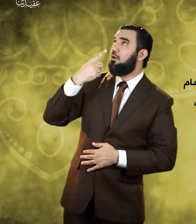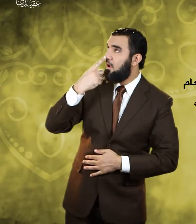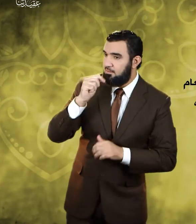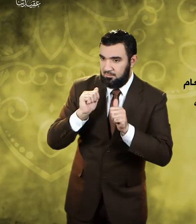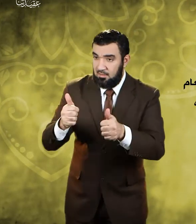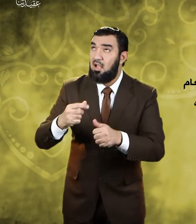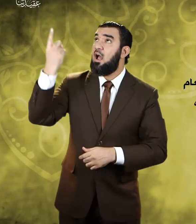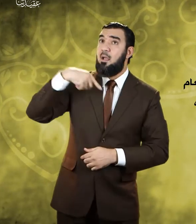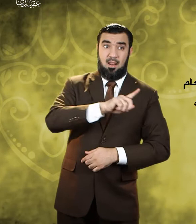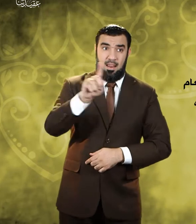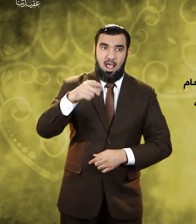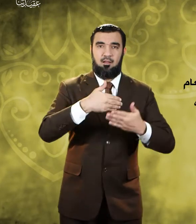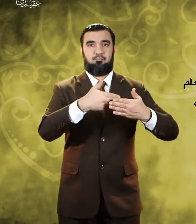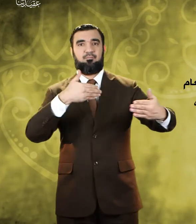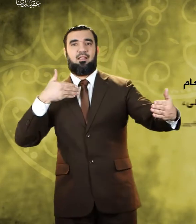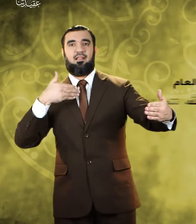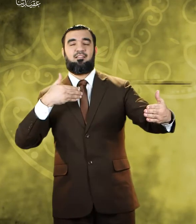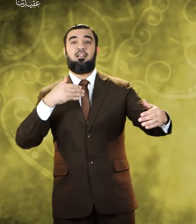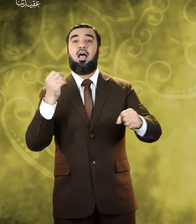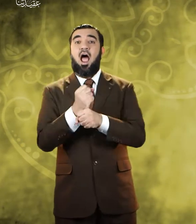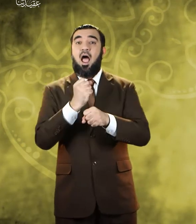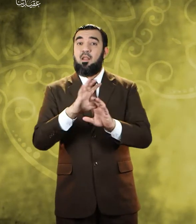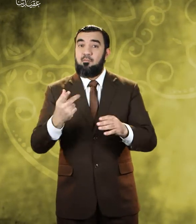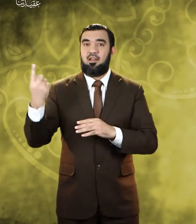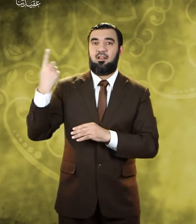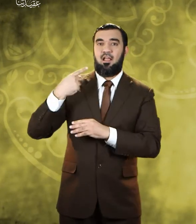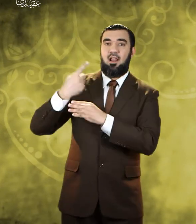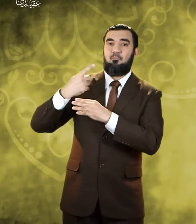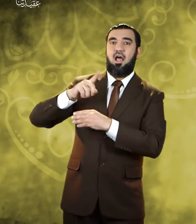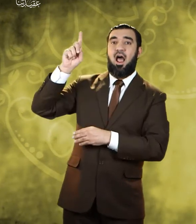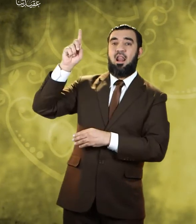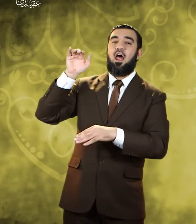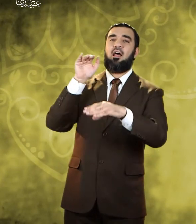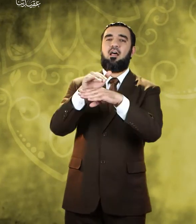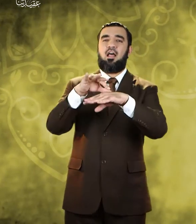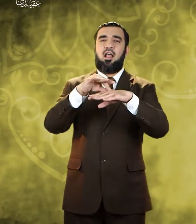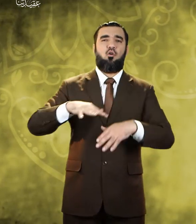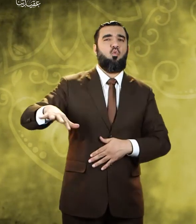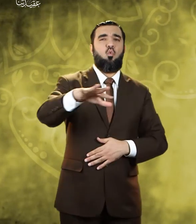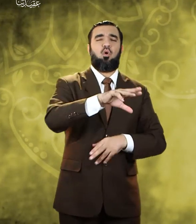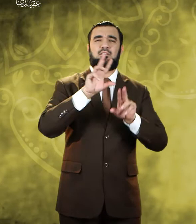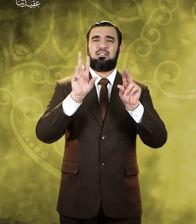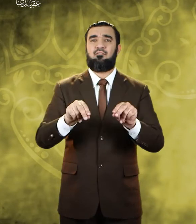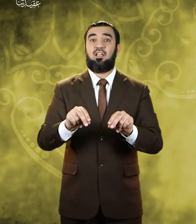ما أمر به وترك ما نهى عنه لكن كان لكل واحد منهم